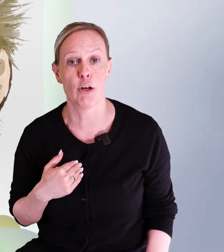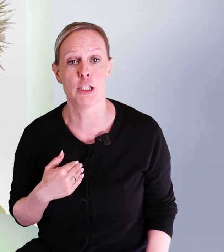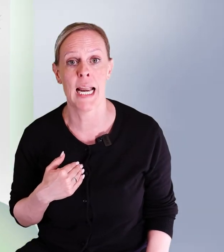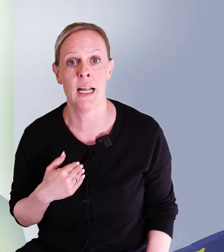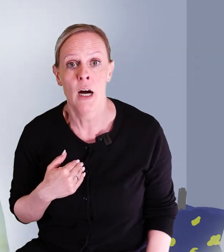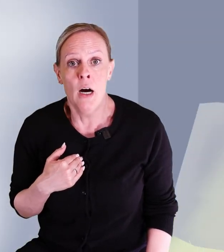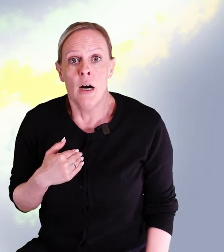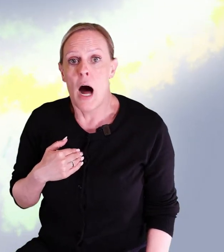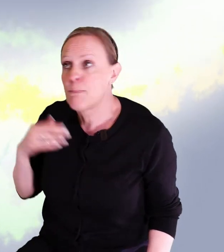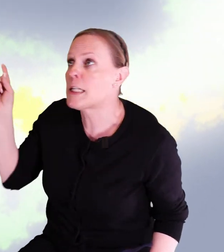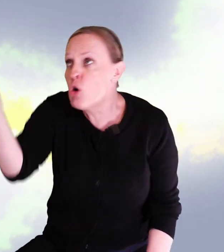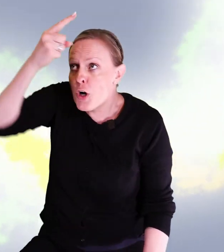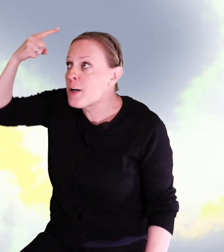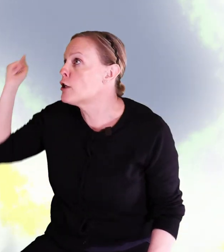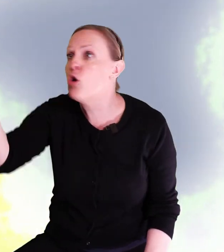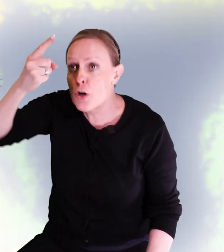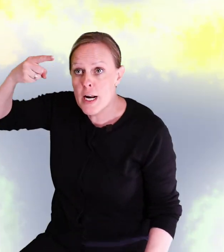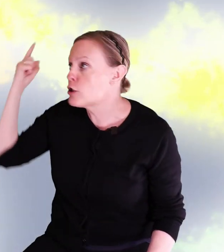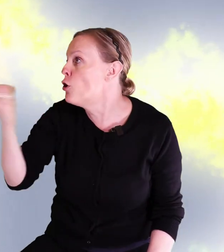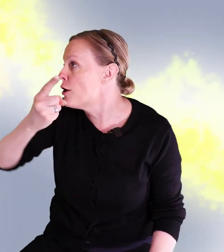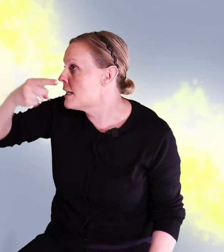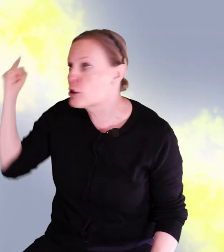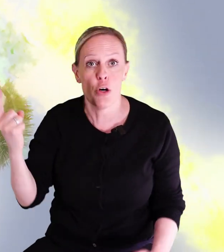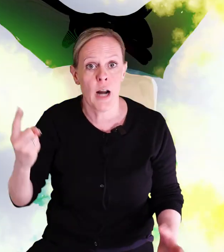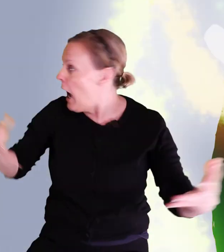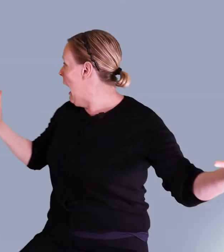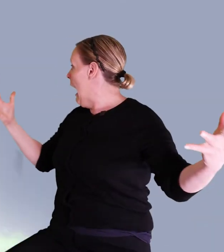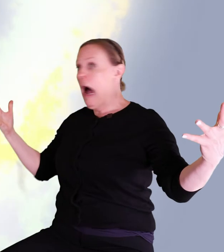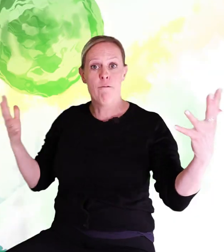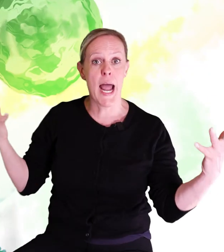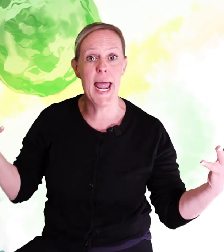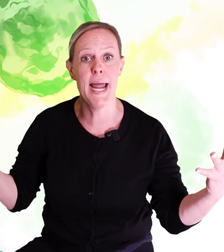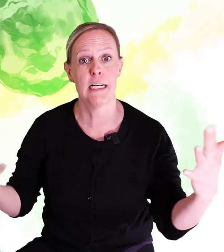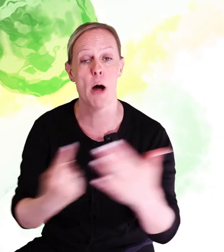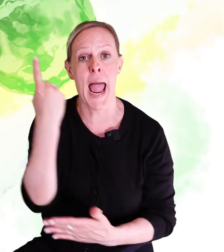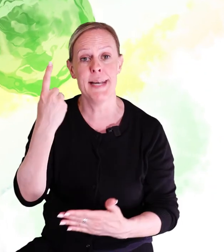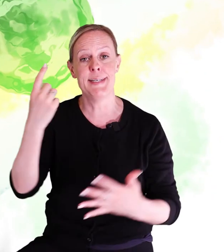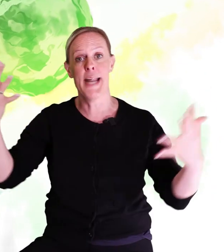karusell. Han bara snurrar och snurrar och snurrar. Vad är det som händer?